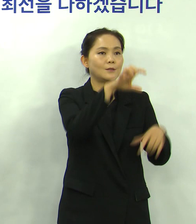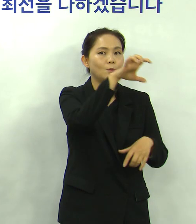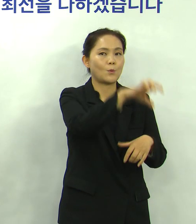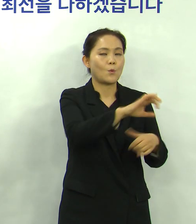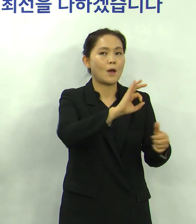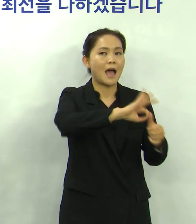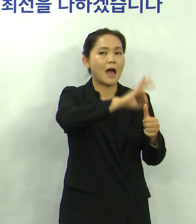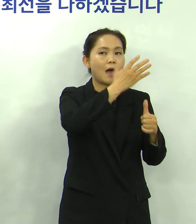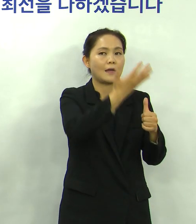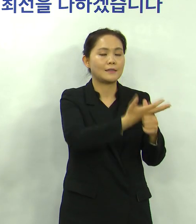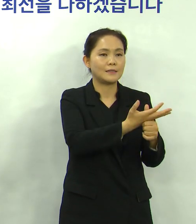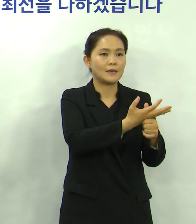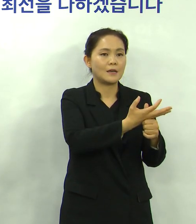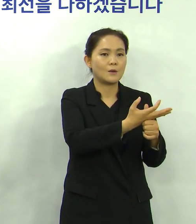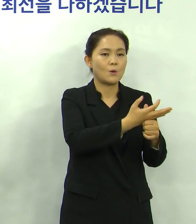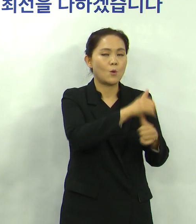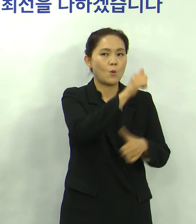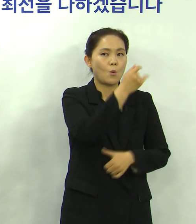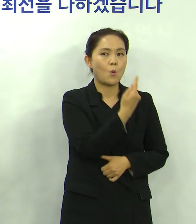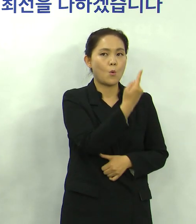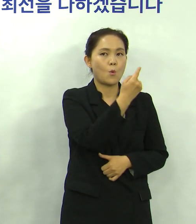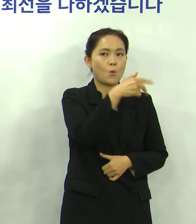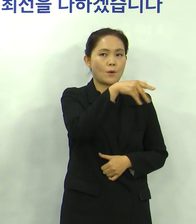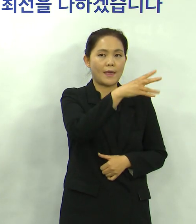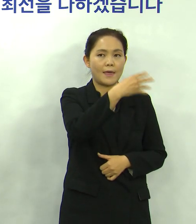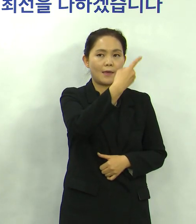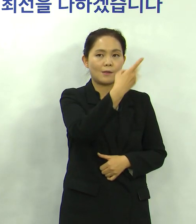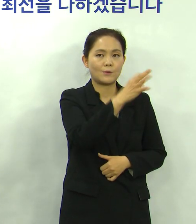동안구 호계동에서 하시고요